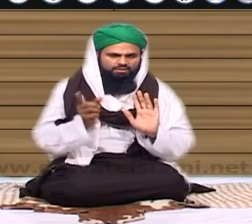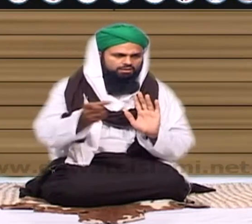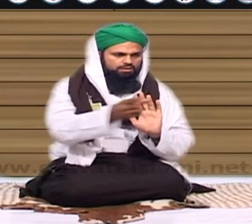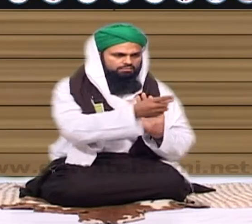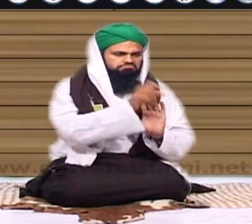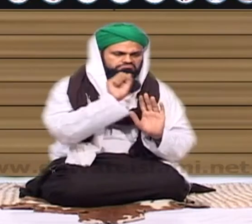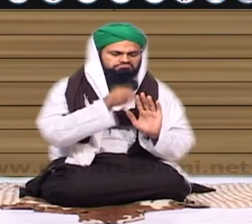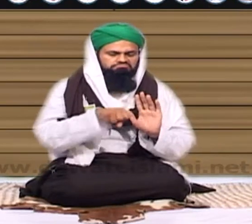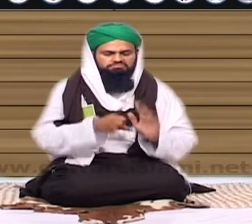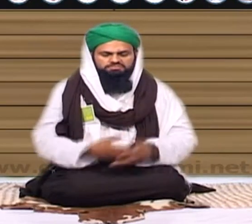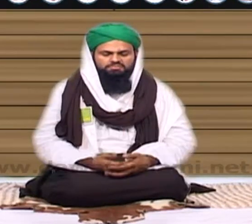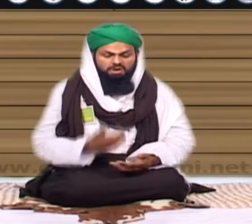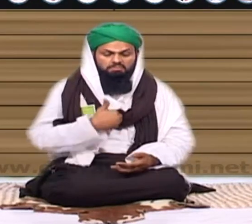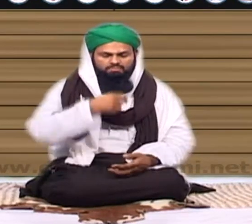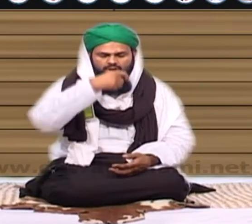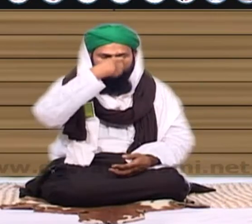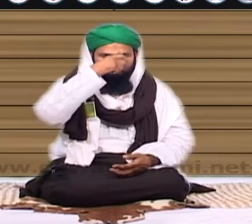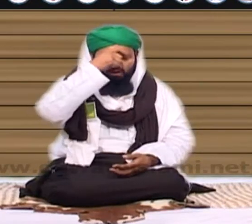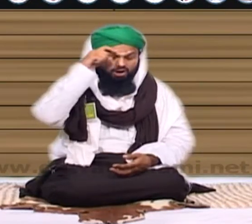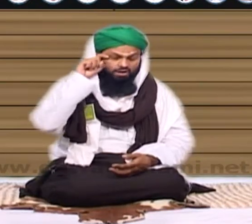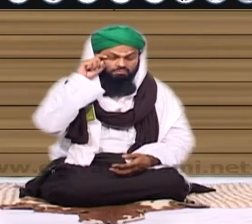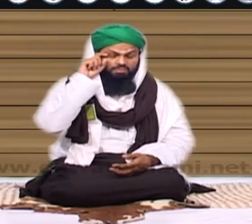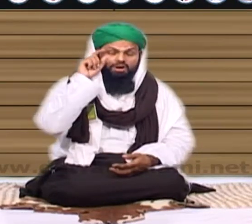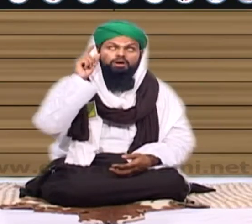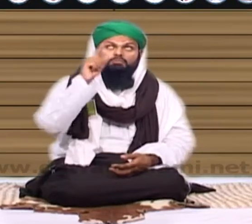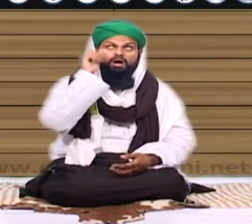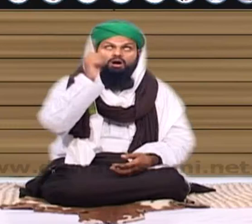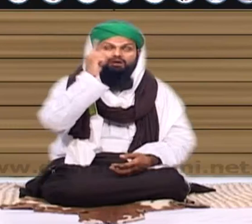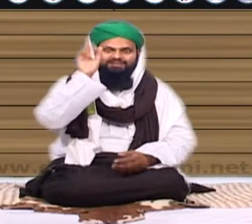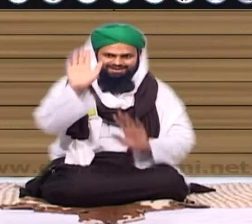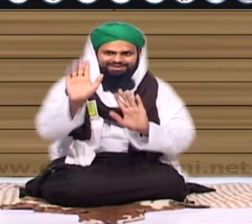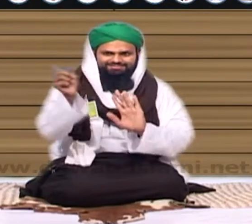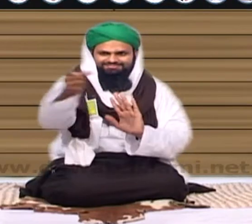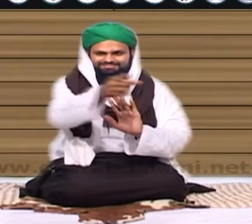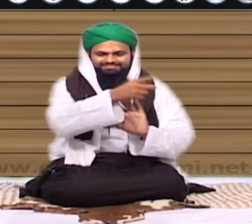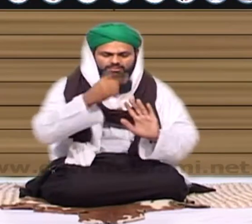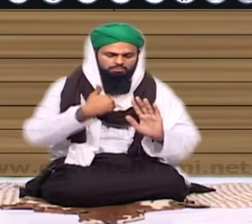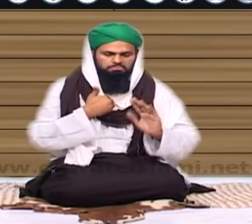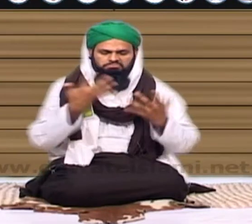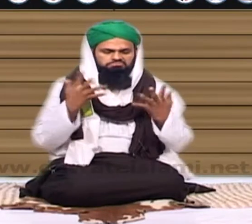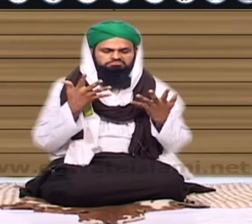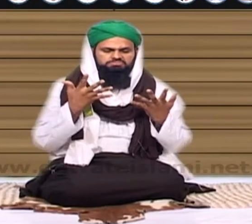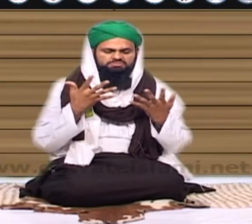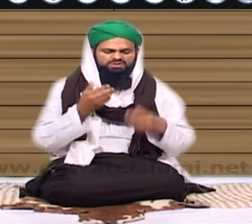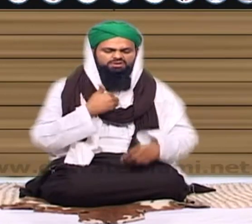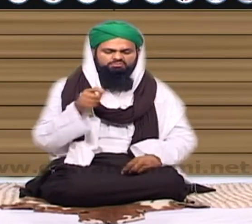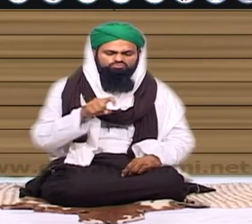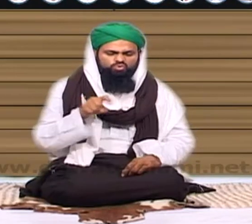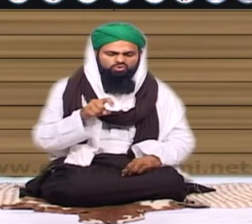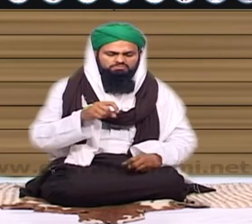جاگ کو تکلیف ہوتی نہیں اس پر گرمی کا مصص آپ کو ہوا تیار ہو لی مجھے ہوا تیار نہیں آرہی یہ میری کمدوری